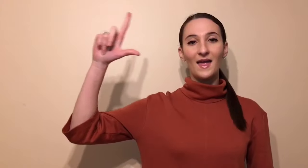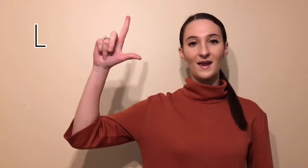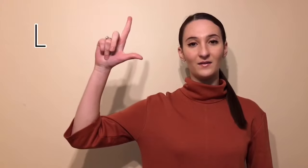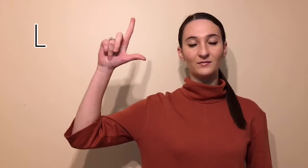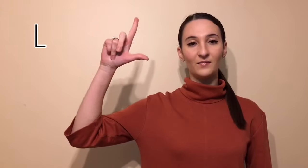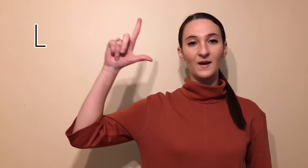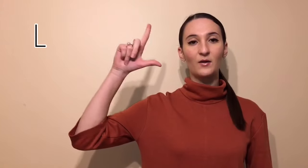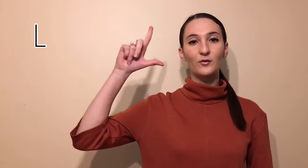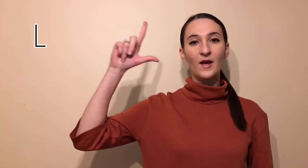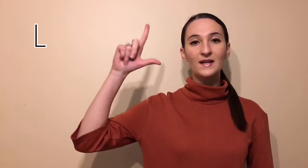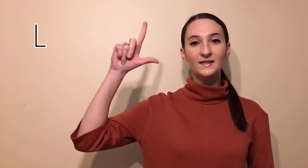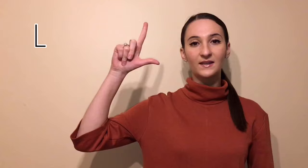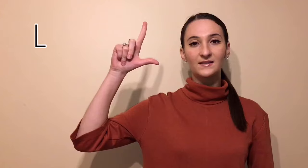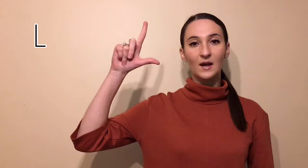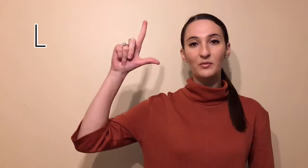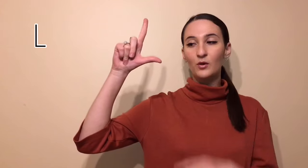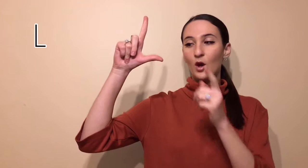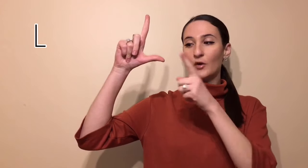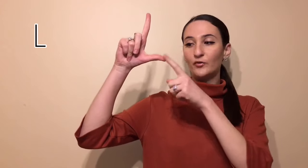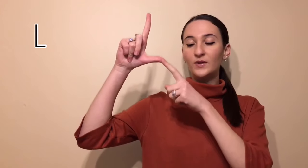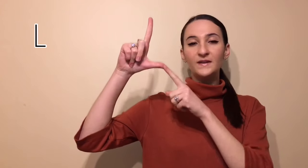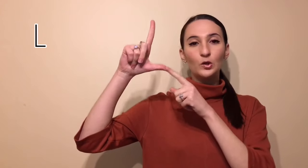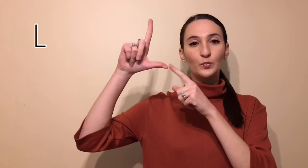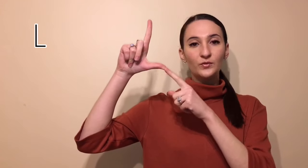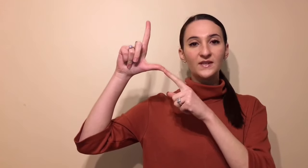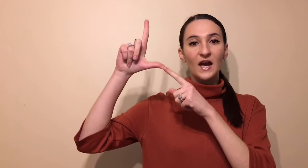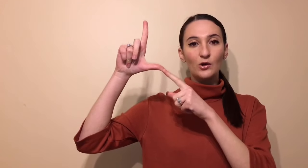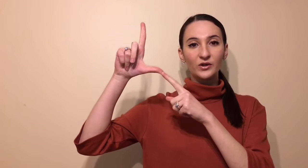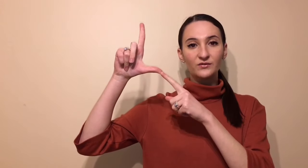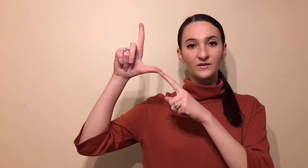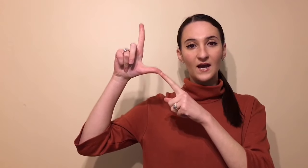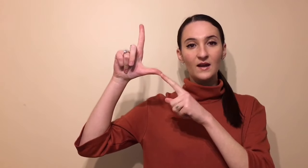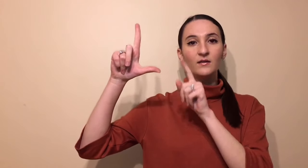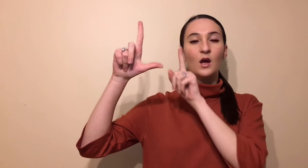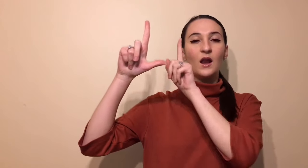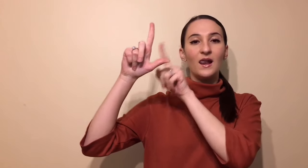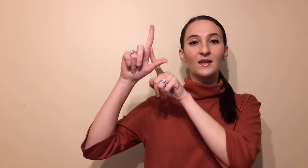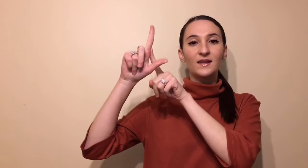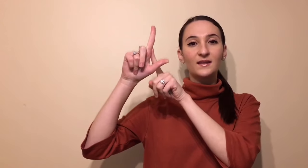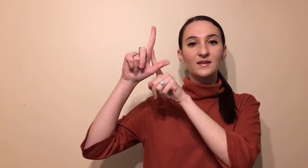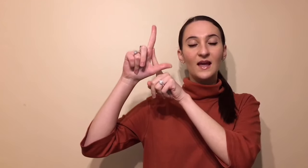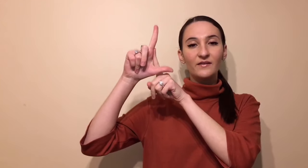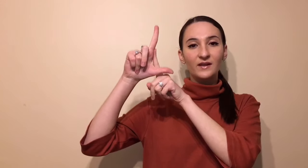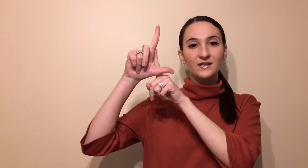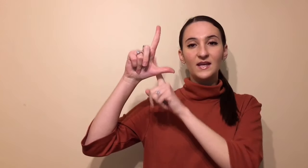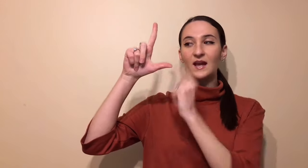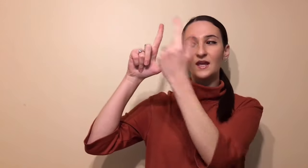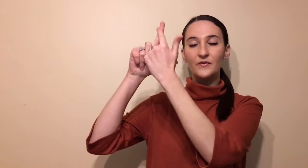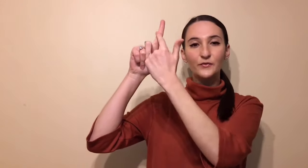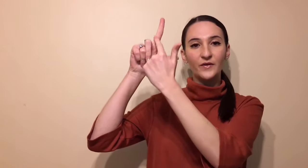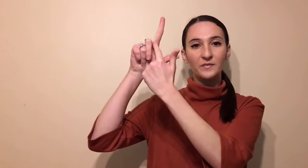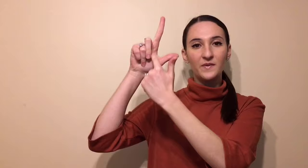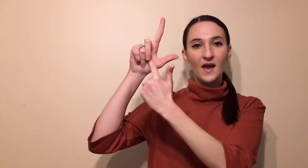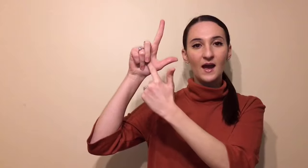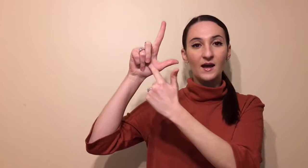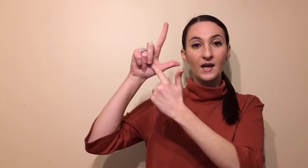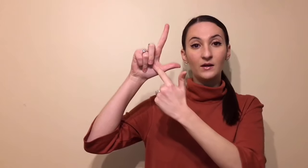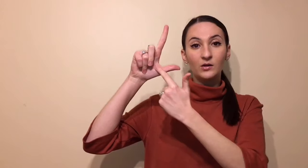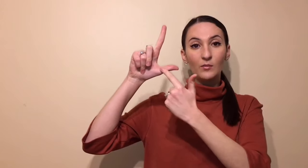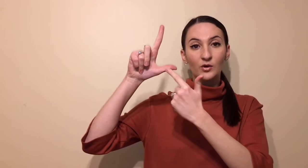L. Alors, le L, c'est très simple. Vous mettez le pouce à l'horizontale, l'index à la verticale et vous faites bien un L, comme